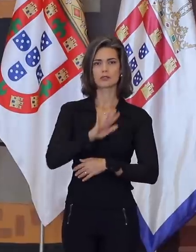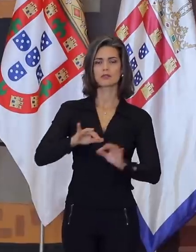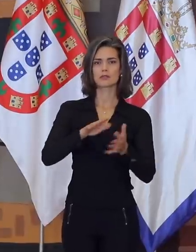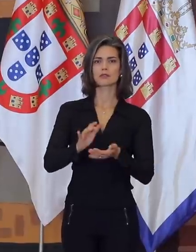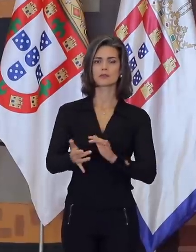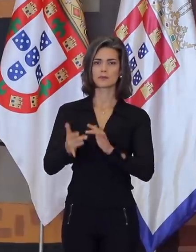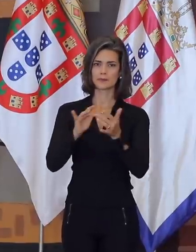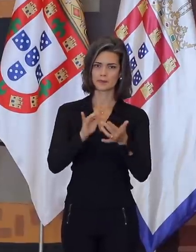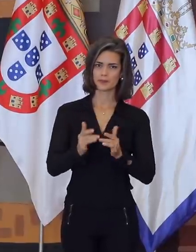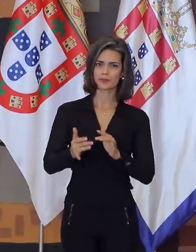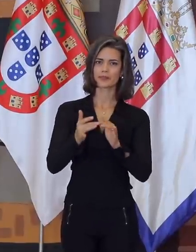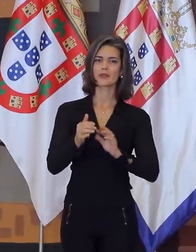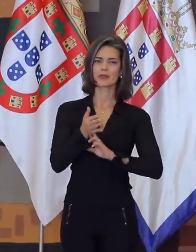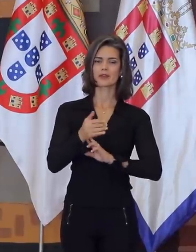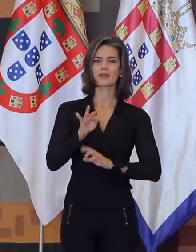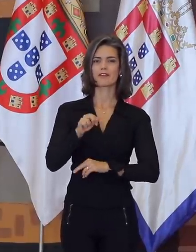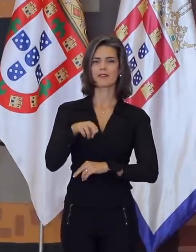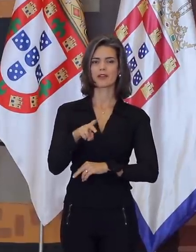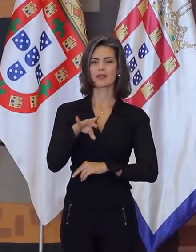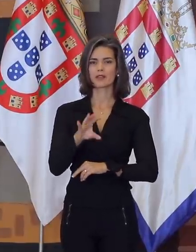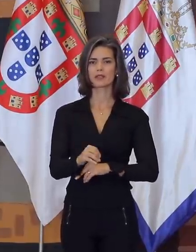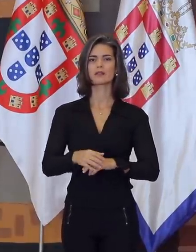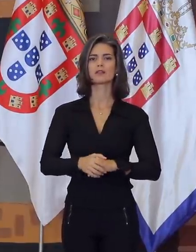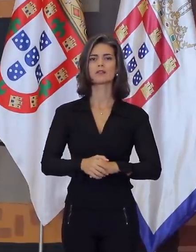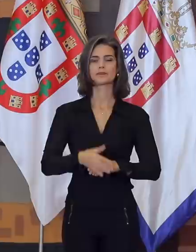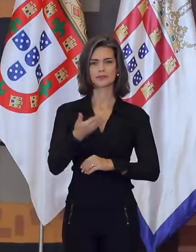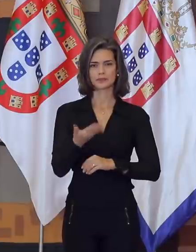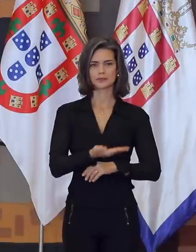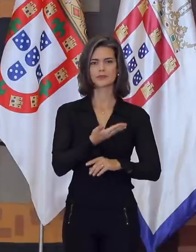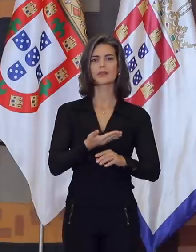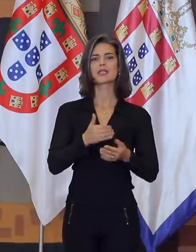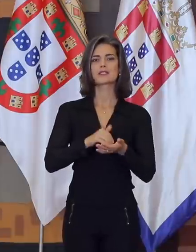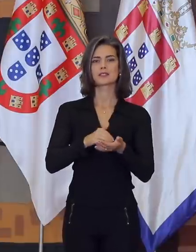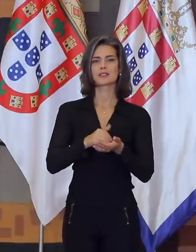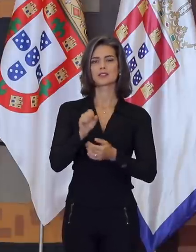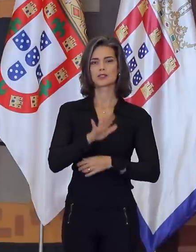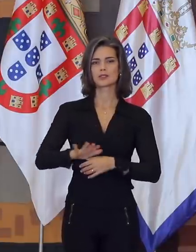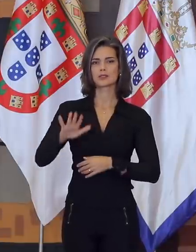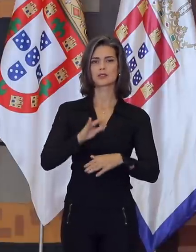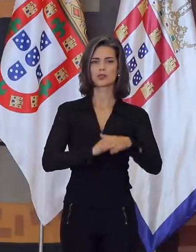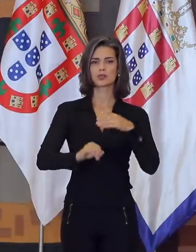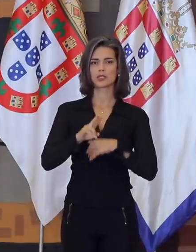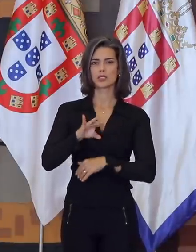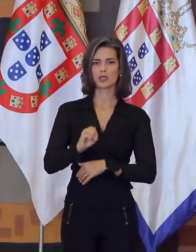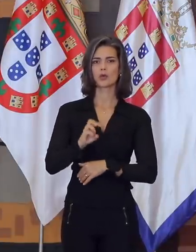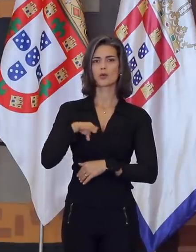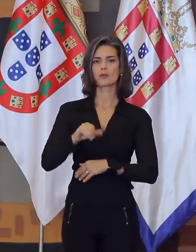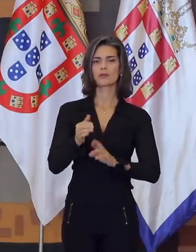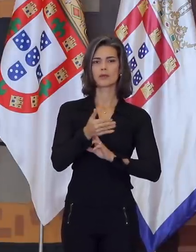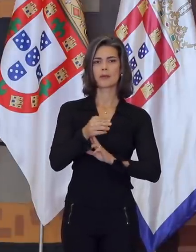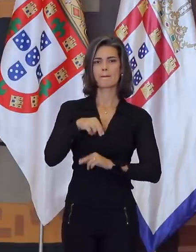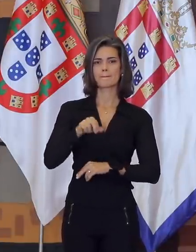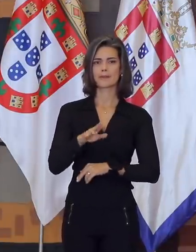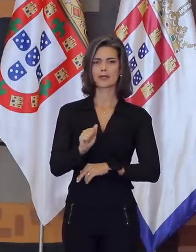Relações Exteriores, embaixador Fernando Simas Magalhães, senhora diretora-geral do Instituto Rio Branco, embaixadora Maria